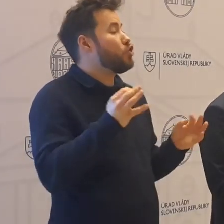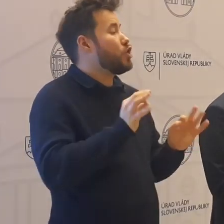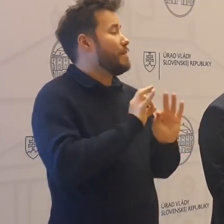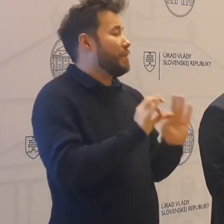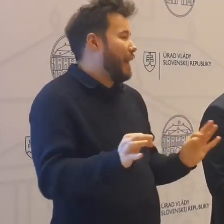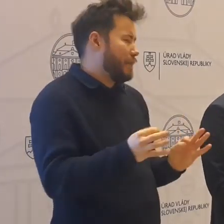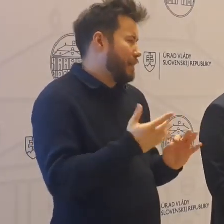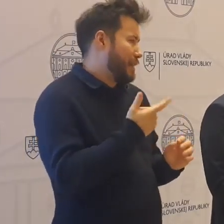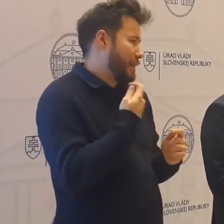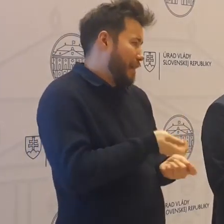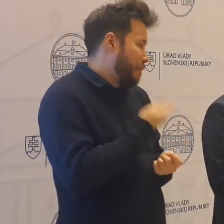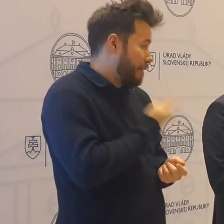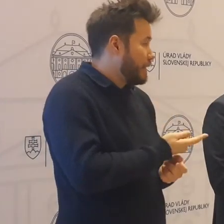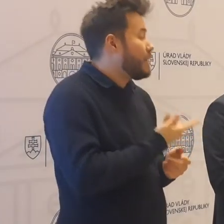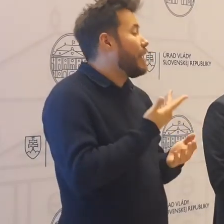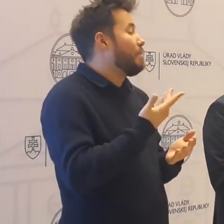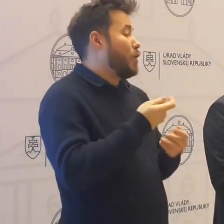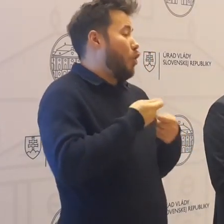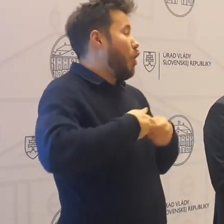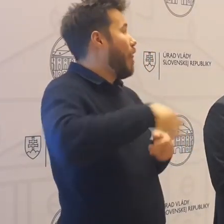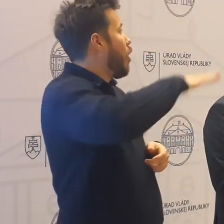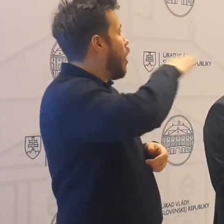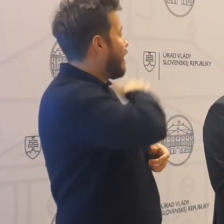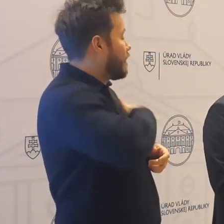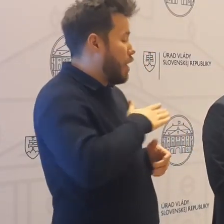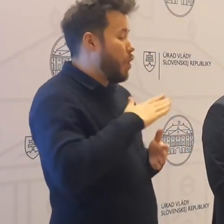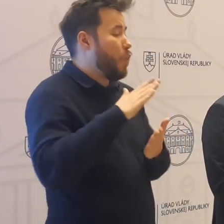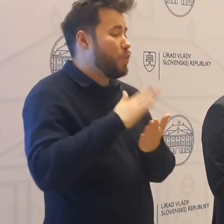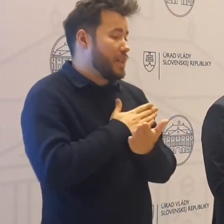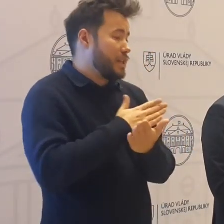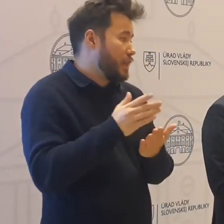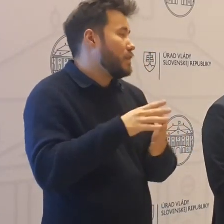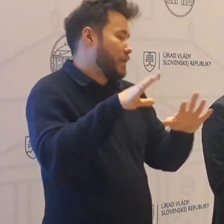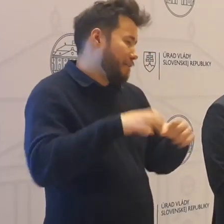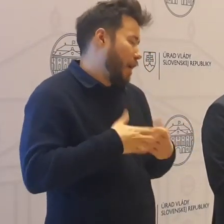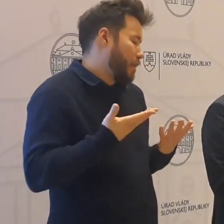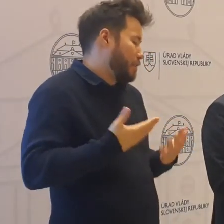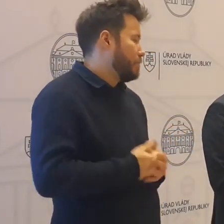Takže sme sa stotožnili, alebo kolegovia sa stotožnili s týmto uznesením a tak ho prijali.